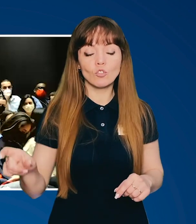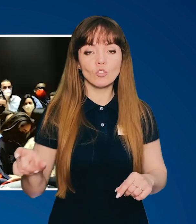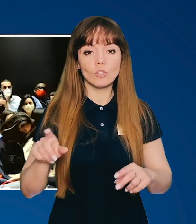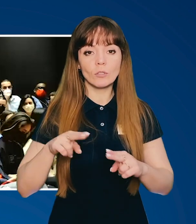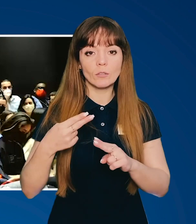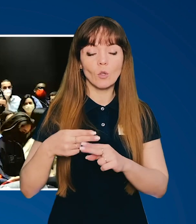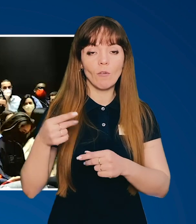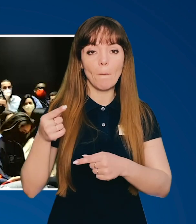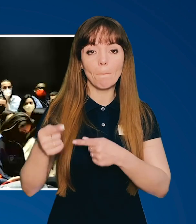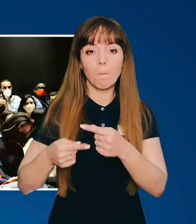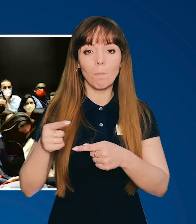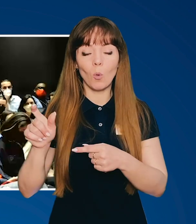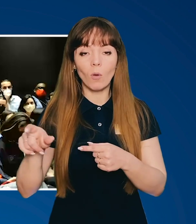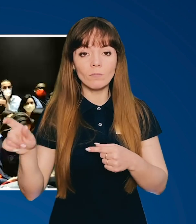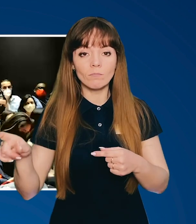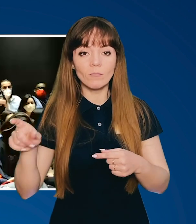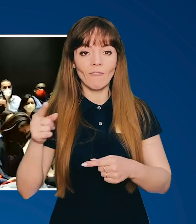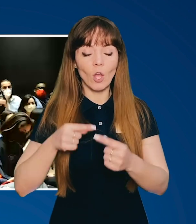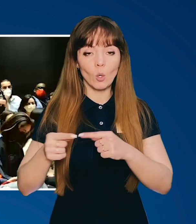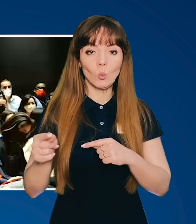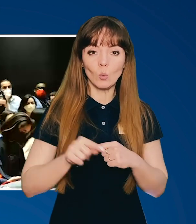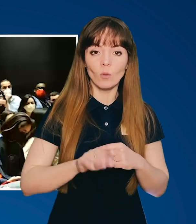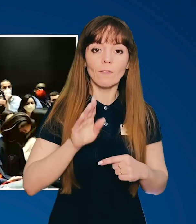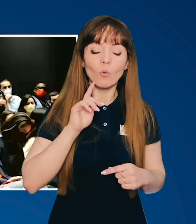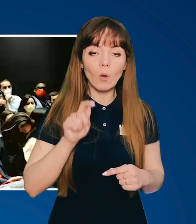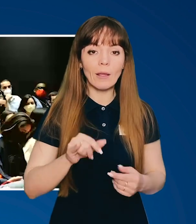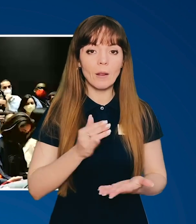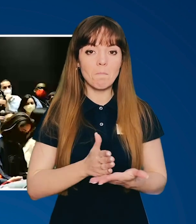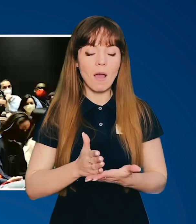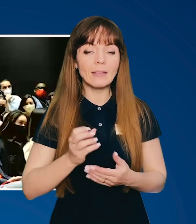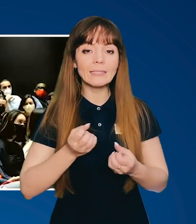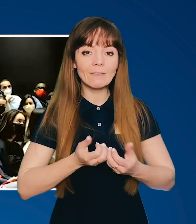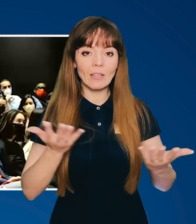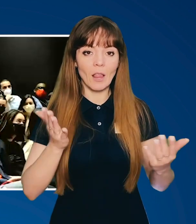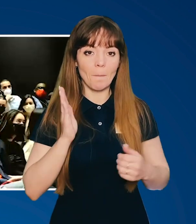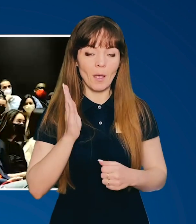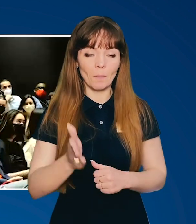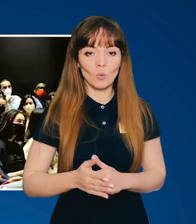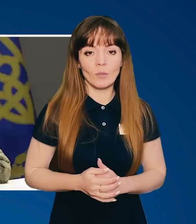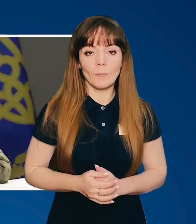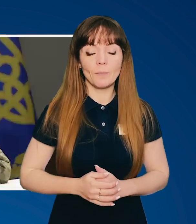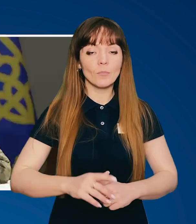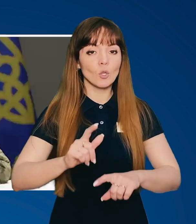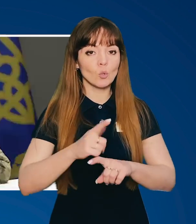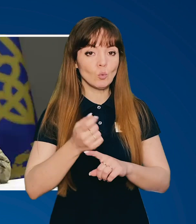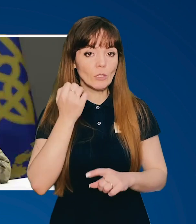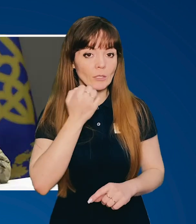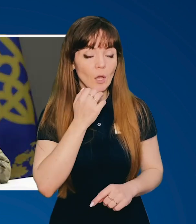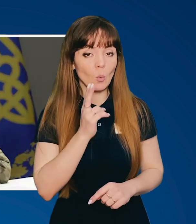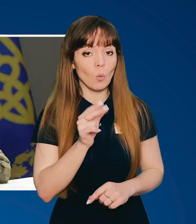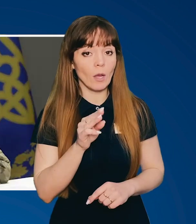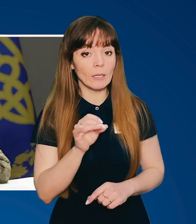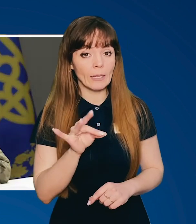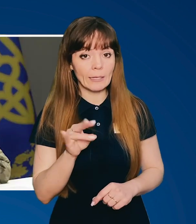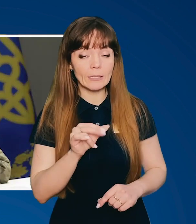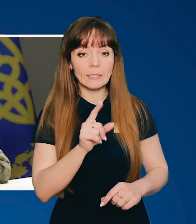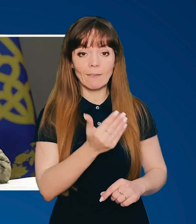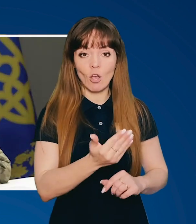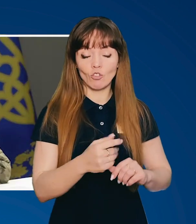з цього покоління вернулися в Україну і мали світле майбутнє? Так. Дуже дякую, Катерина, за ваше запитання.